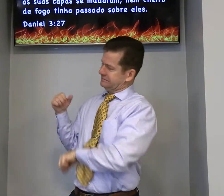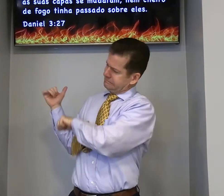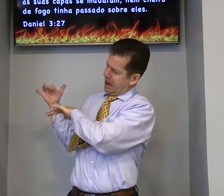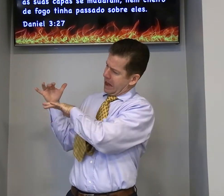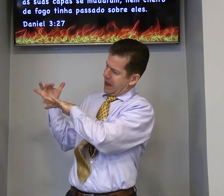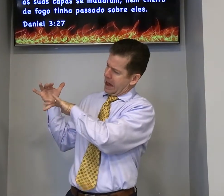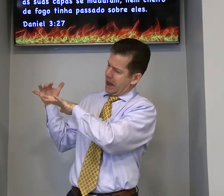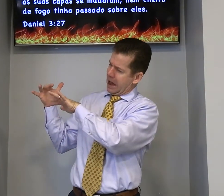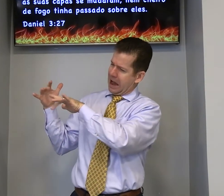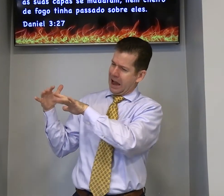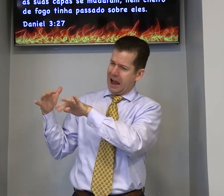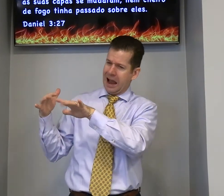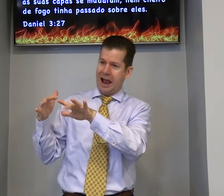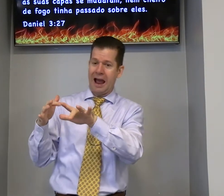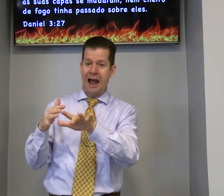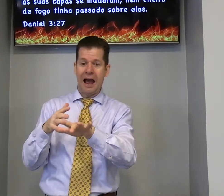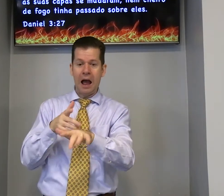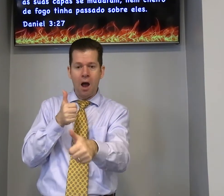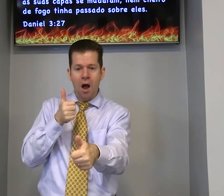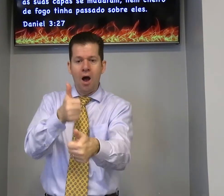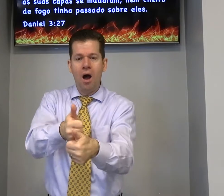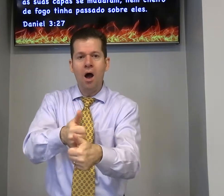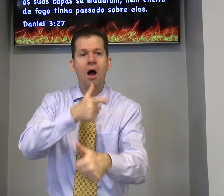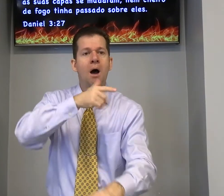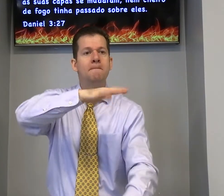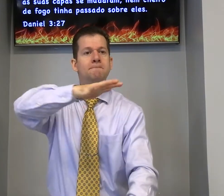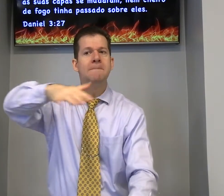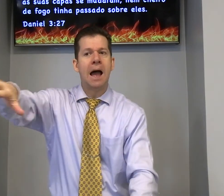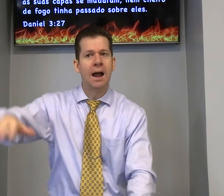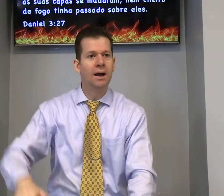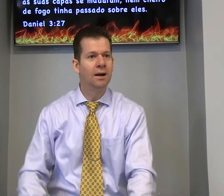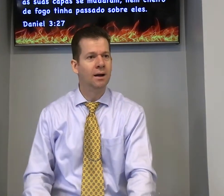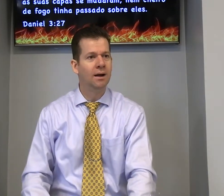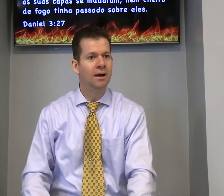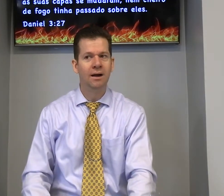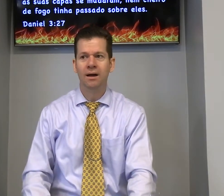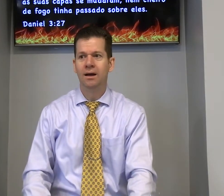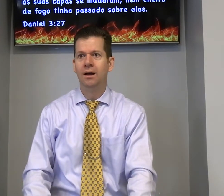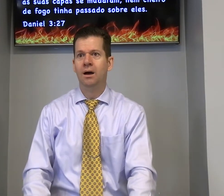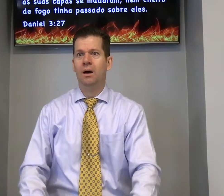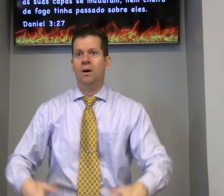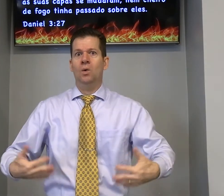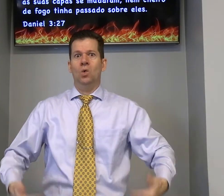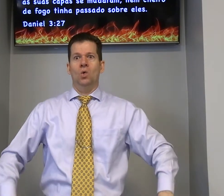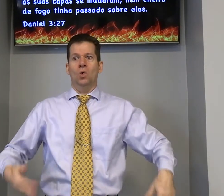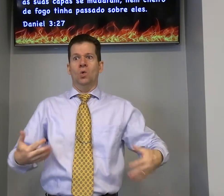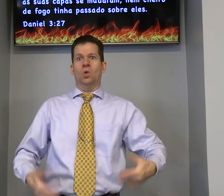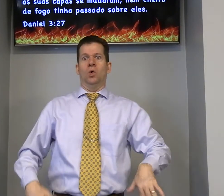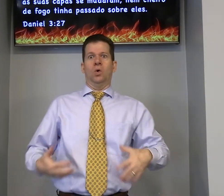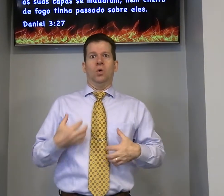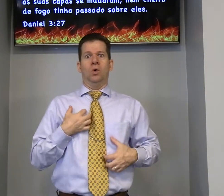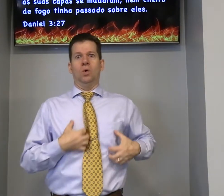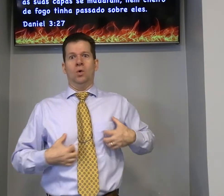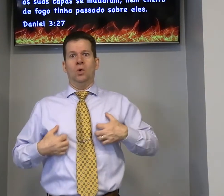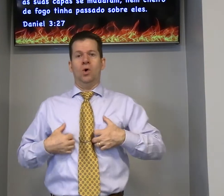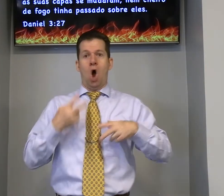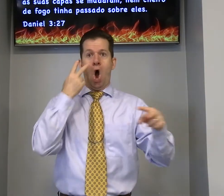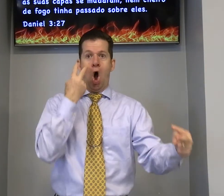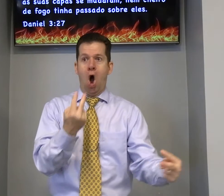os israelitas estavam em Egito e falaram que pode sair e eles chegaram no mar vermelho